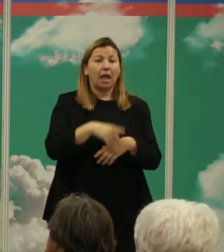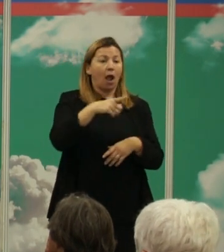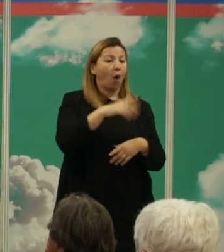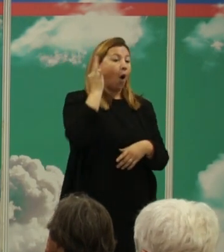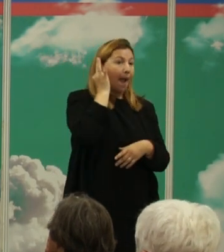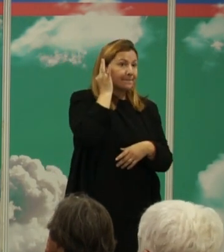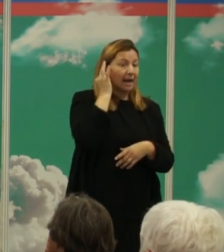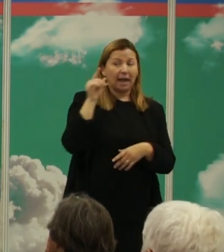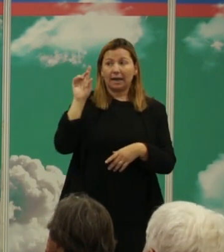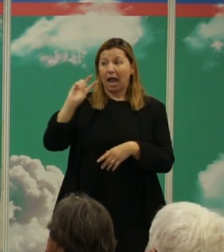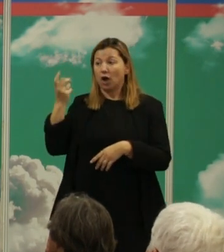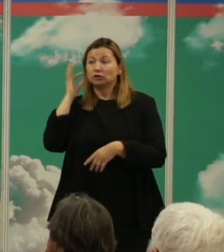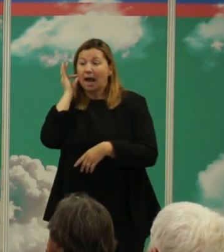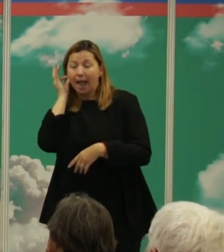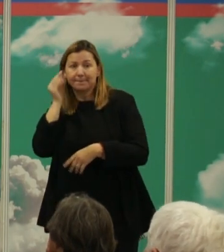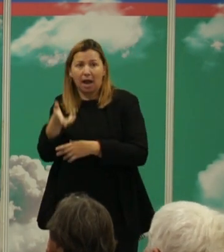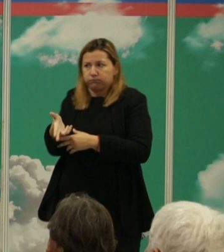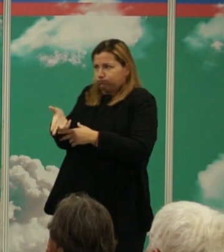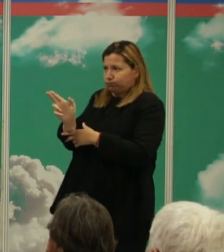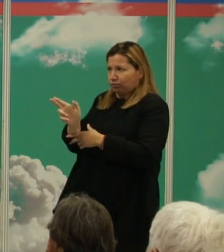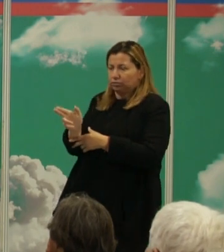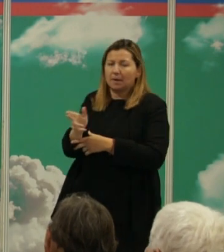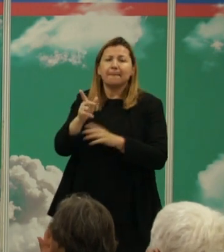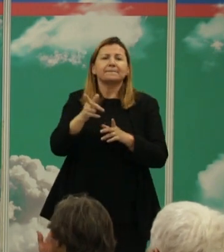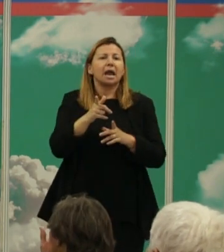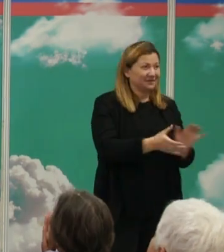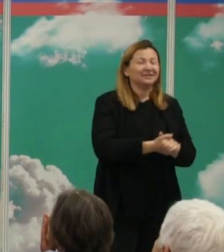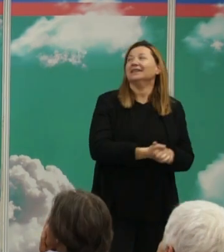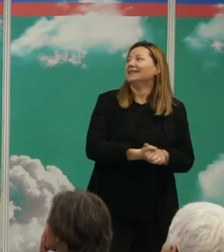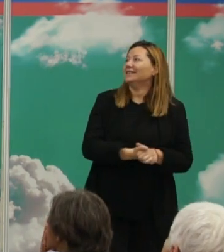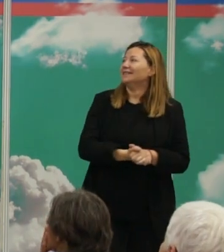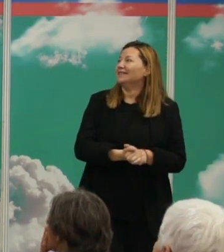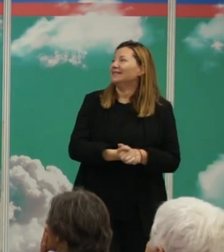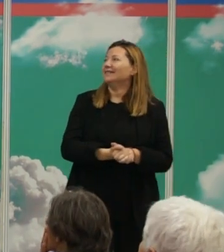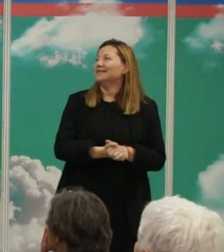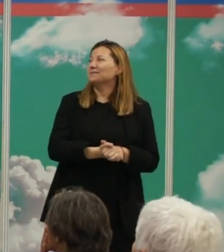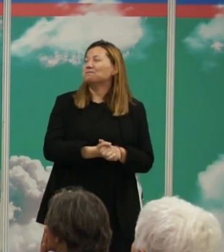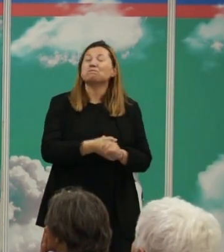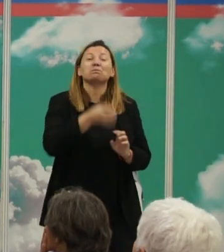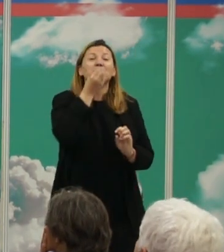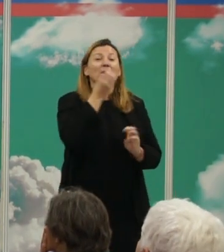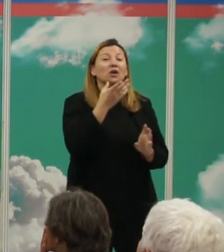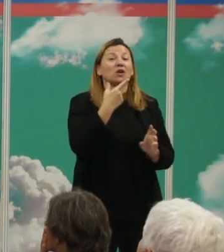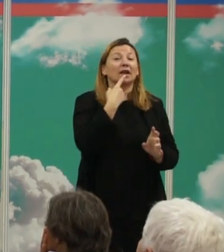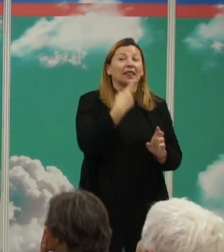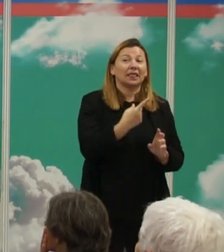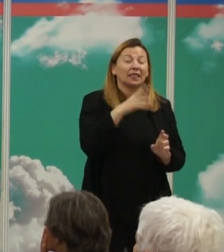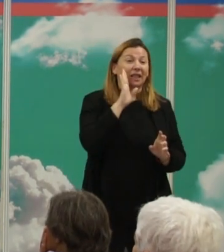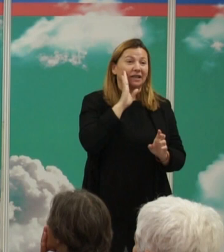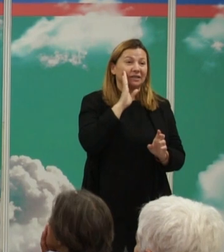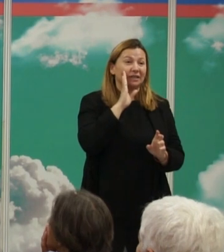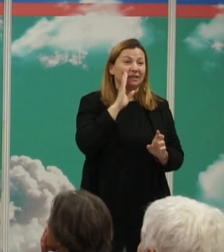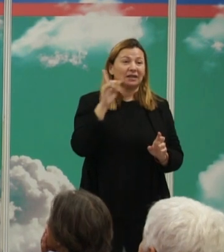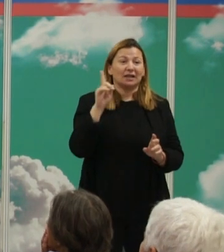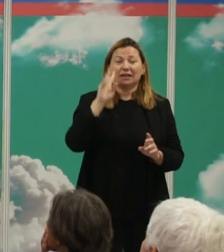hembras sobre todo cuando defienden a sus crías pero sobre todo machos ejecutando a machos bueno lo que comentaba aquí se ve la